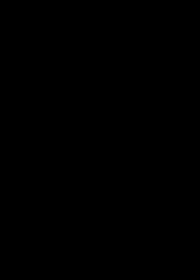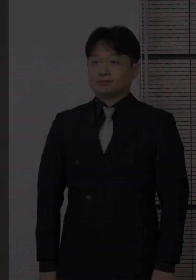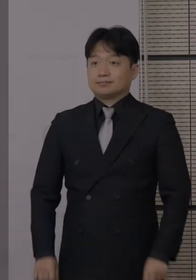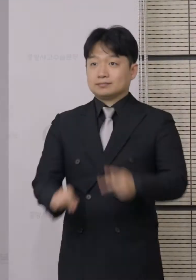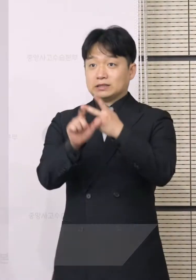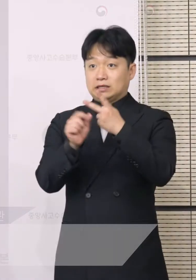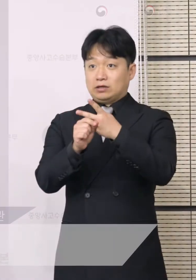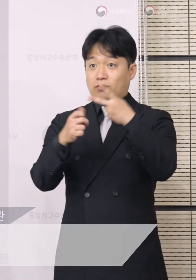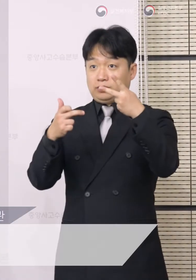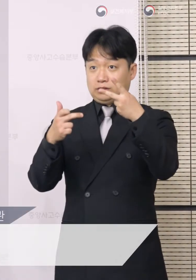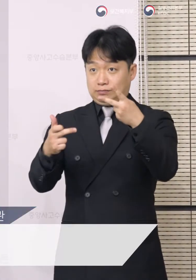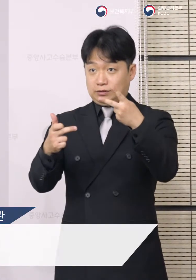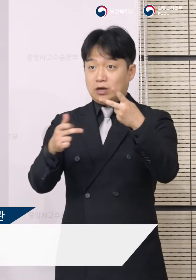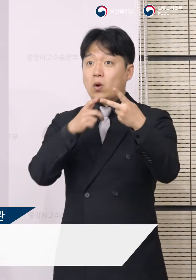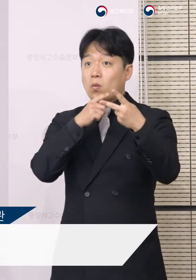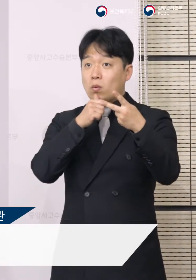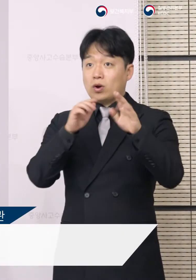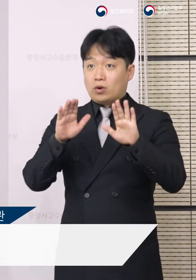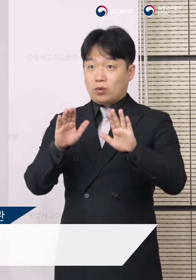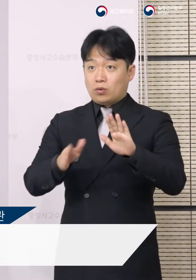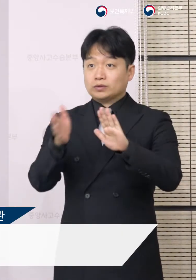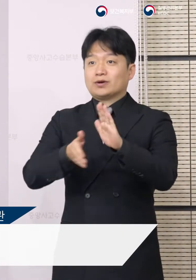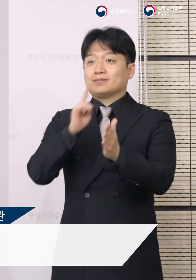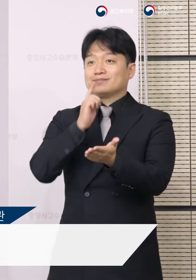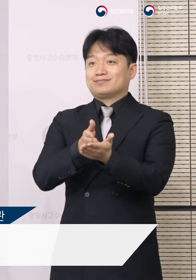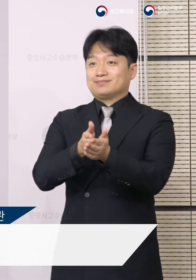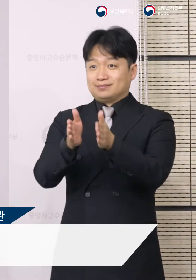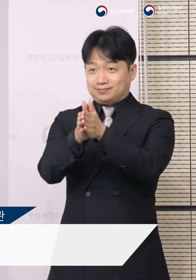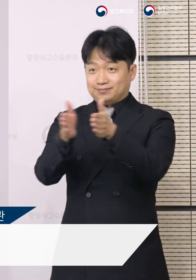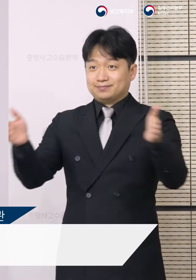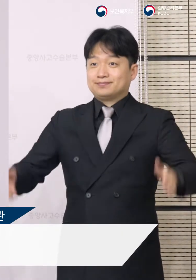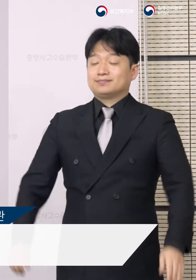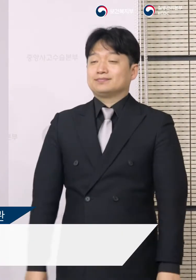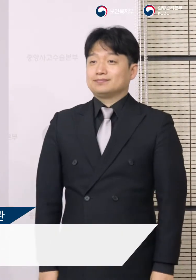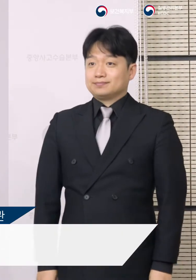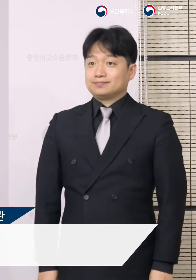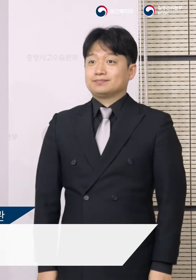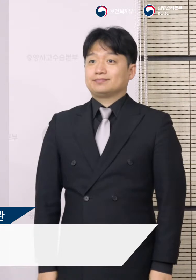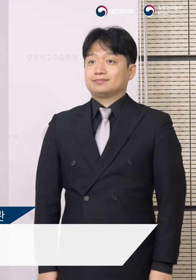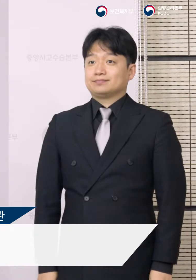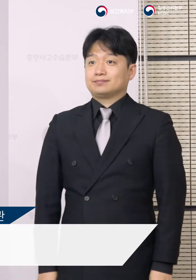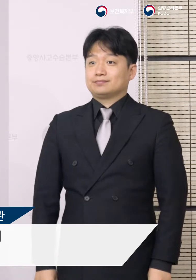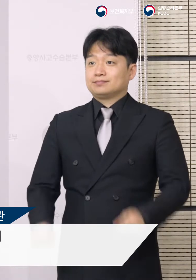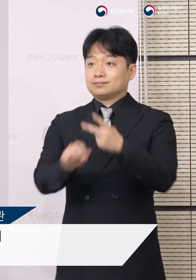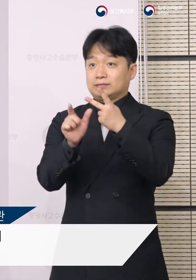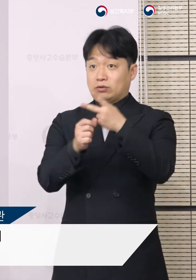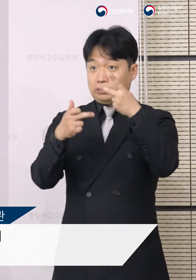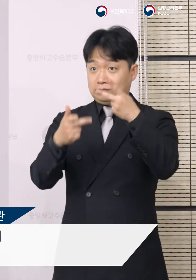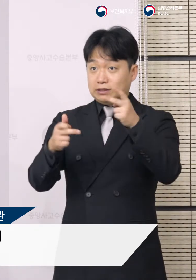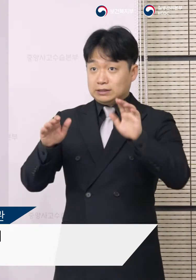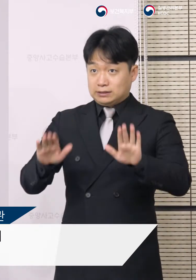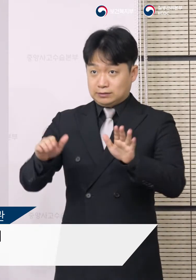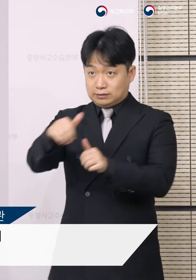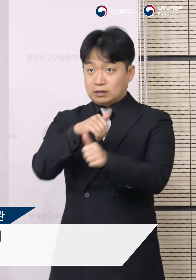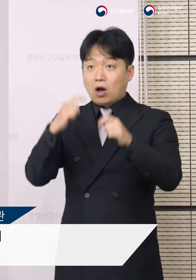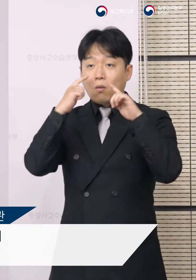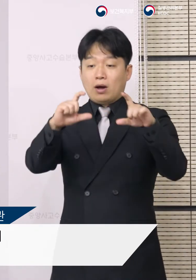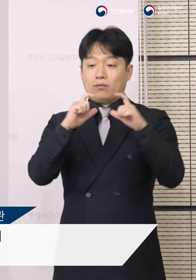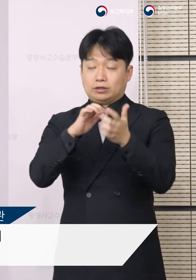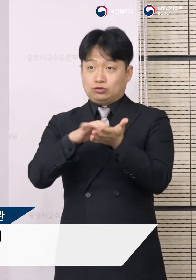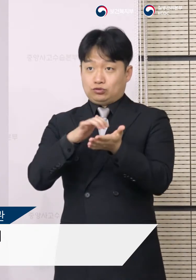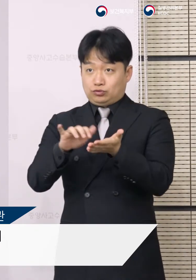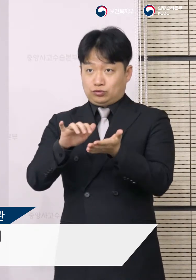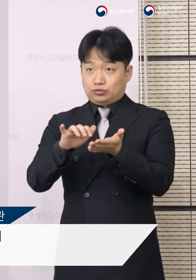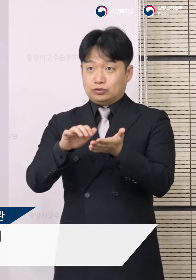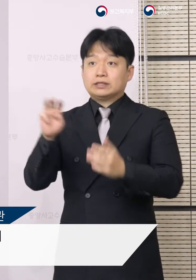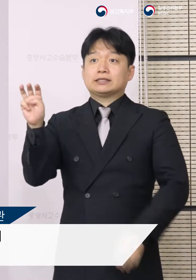2월 17일 월요일 정례 브리핑을 시작하겠습니다. 2월 17일 현재 확진